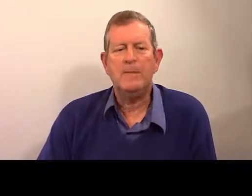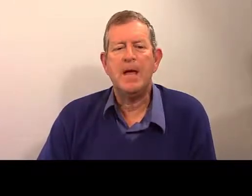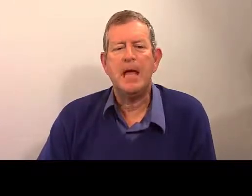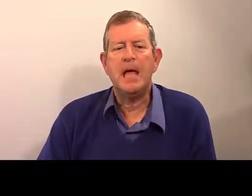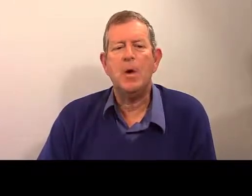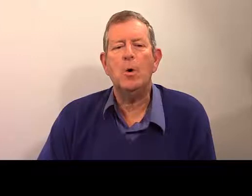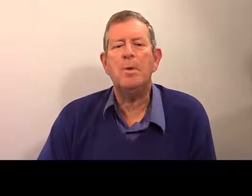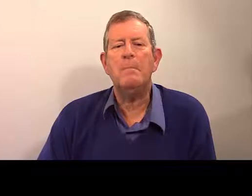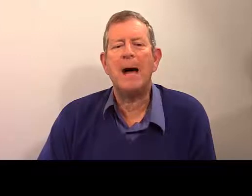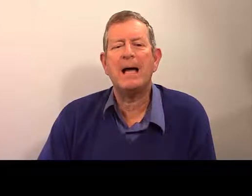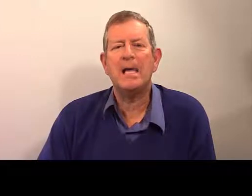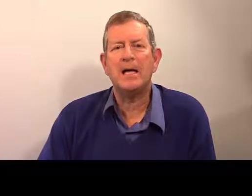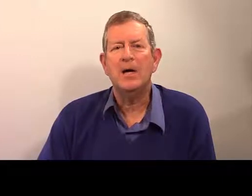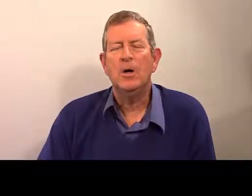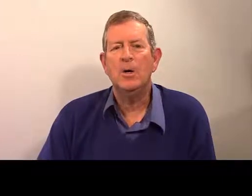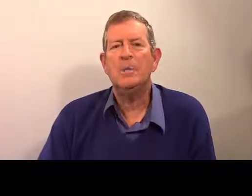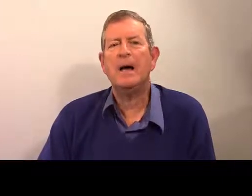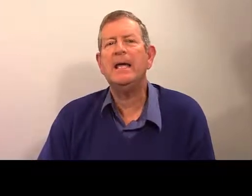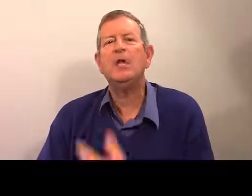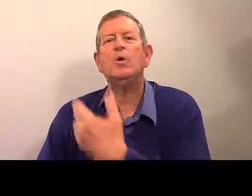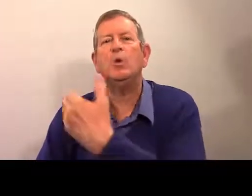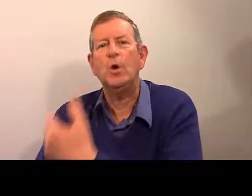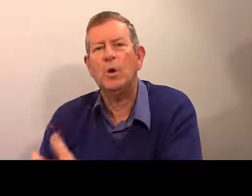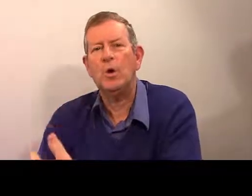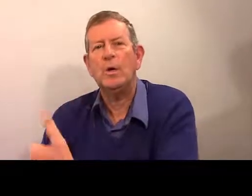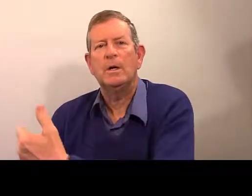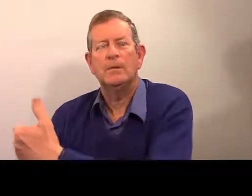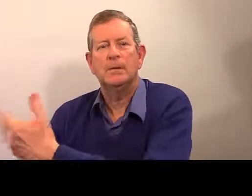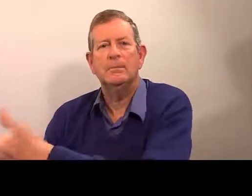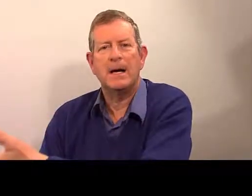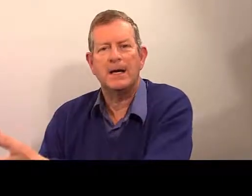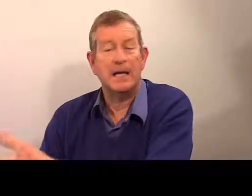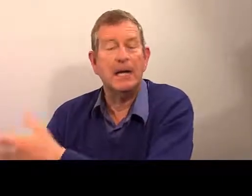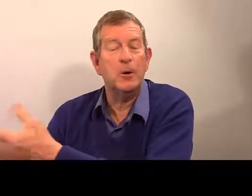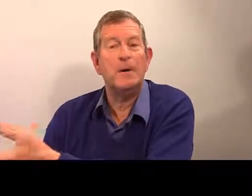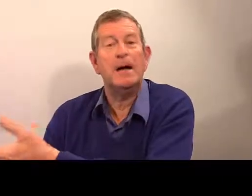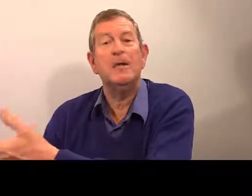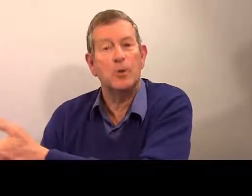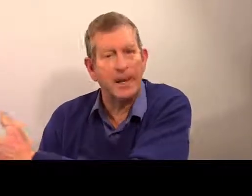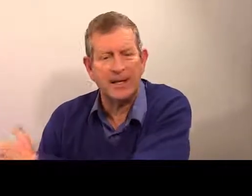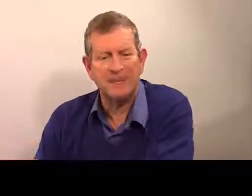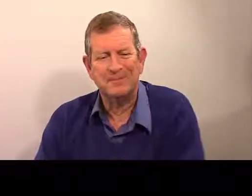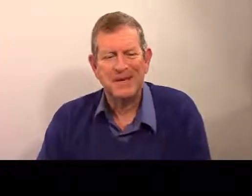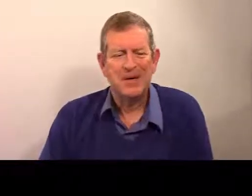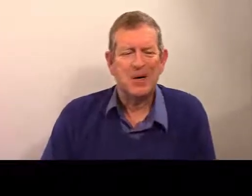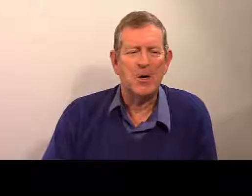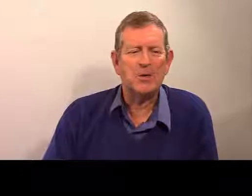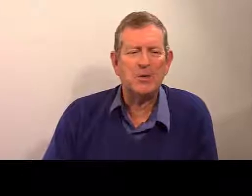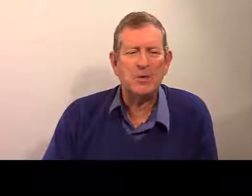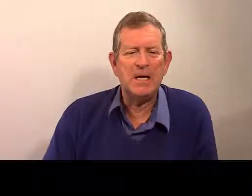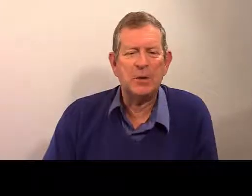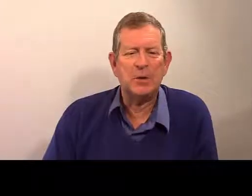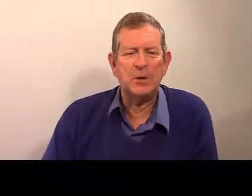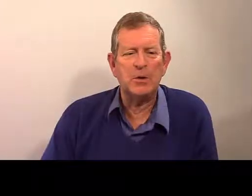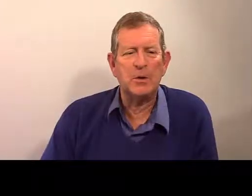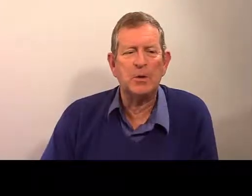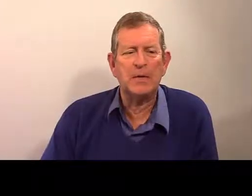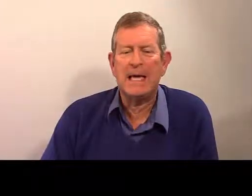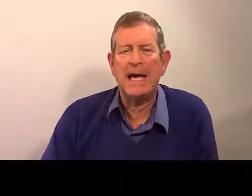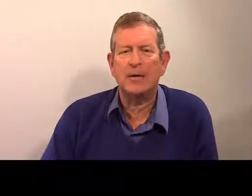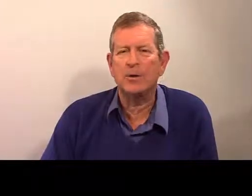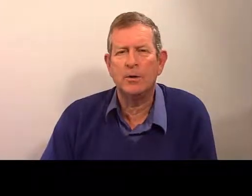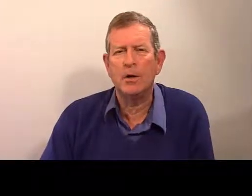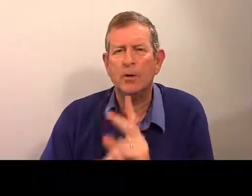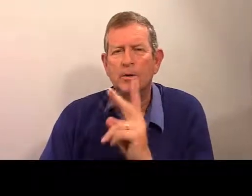Jim est le mari. Le mari de Marie. Il est le mari de Marie. Ensuite, numéro